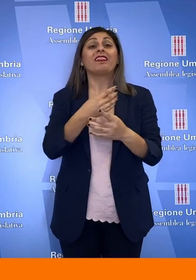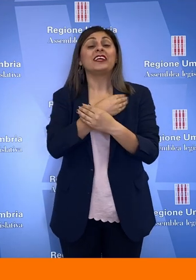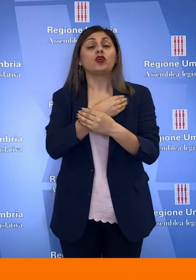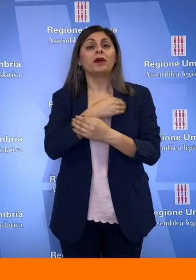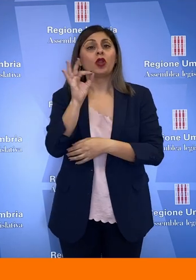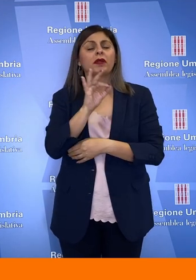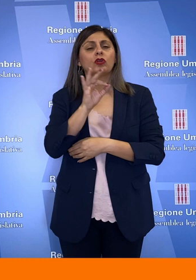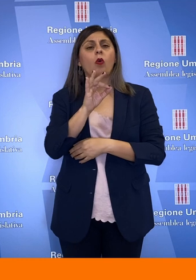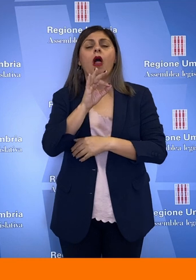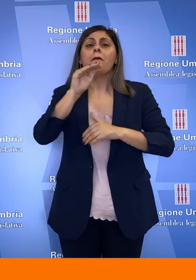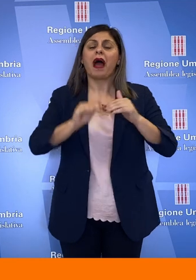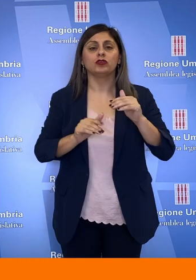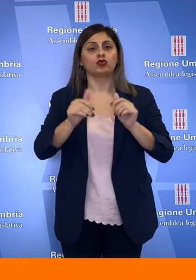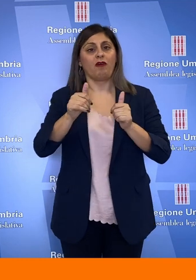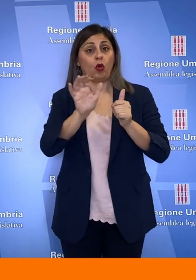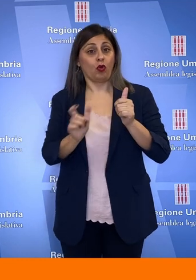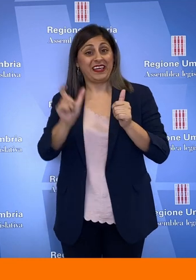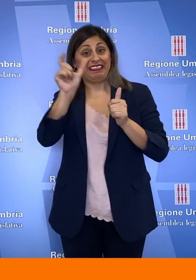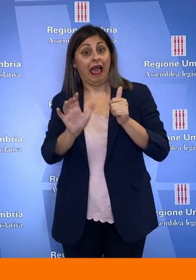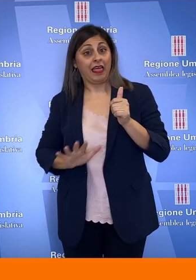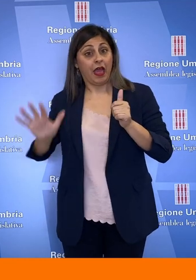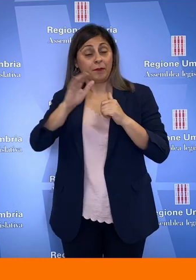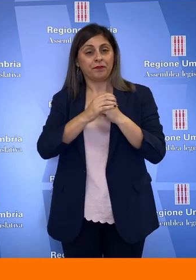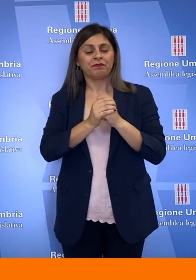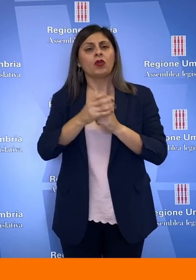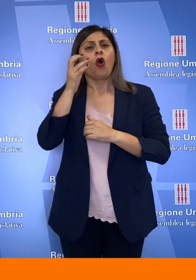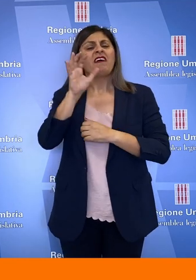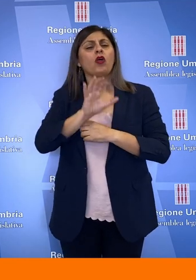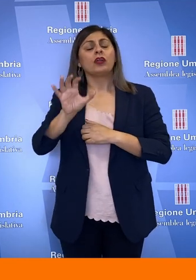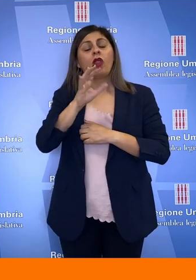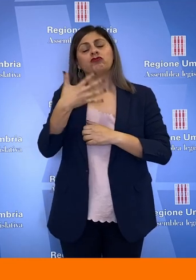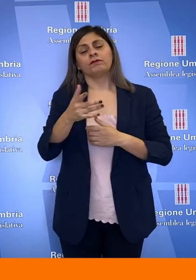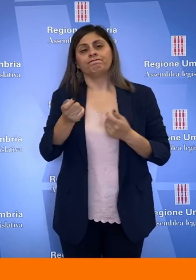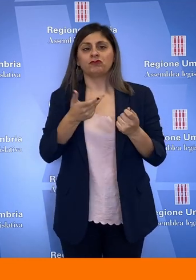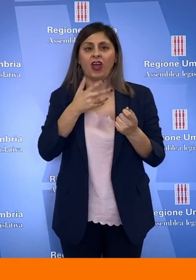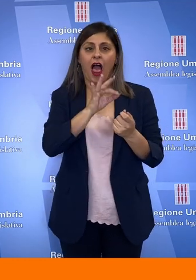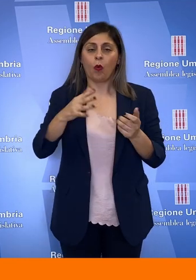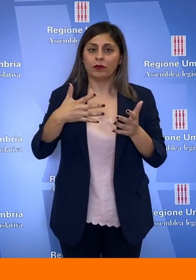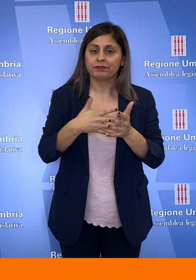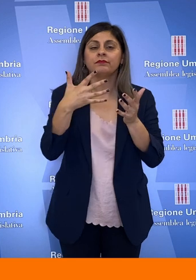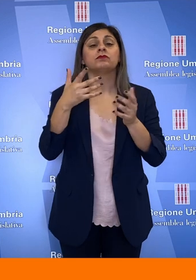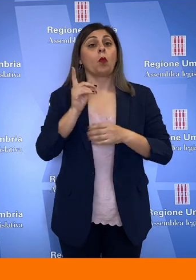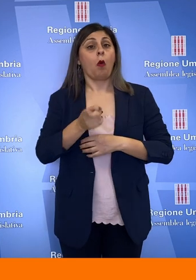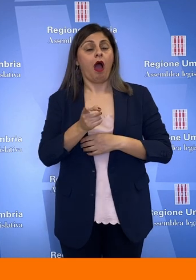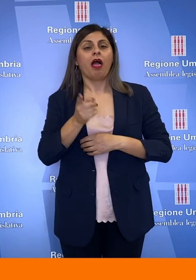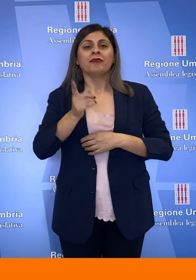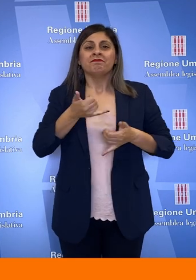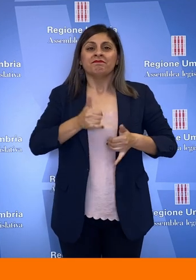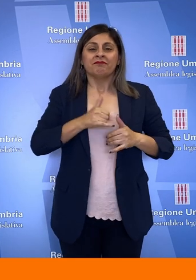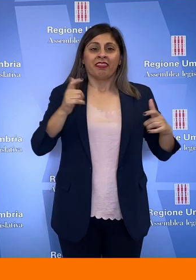del paese. Il nuovo governo regionale ha affrontato alcune delle principali criticità, resta da lavorare per invertire la tendenza alla denatalità e